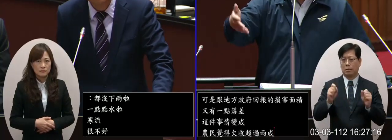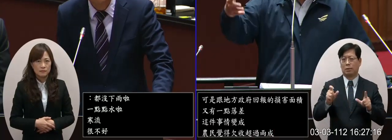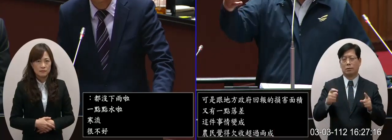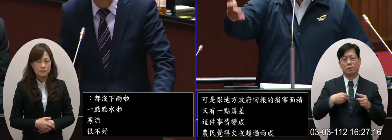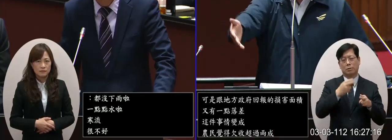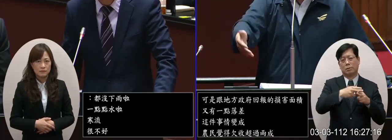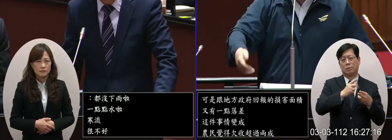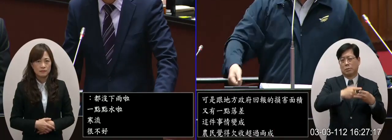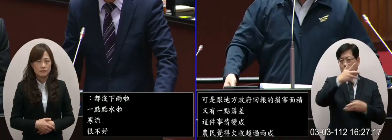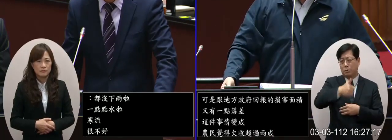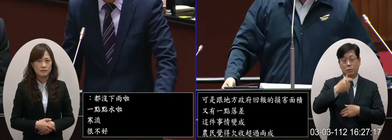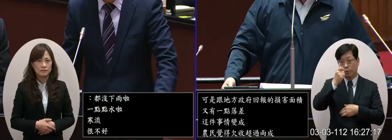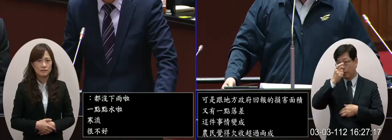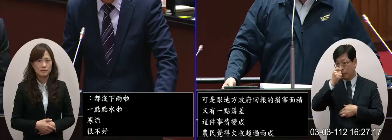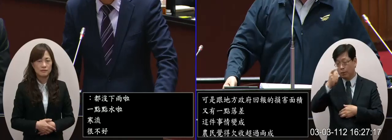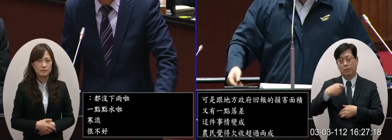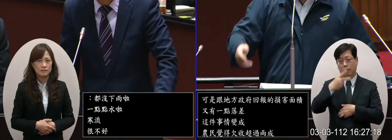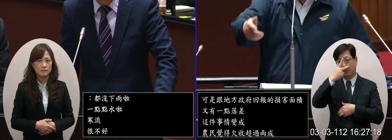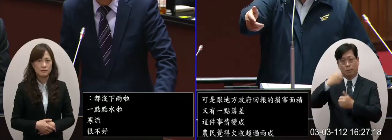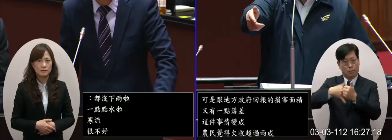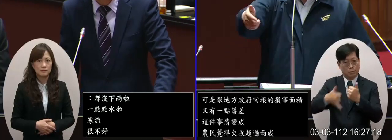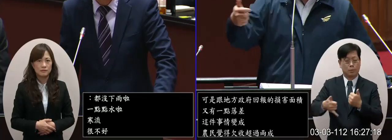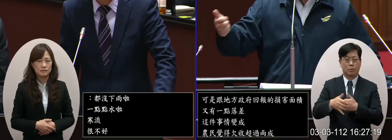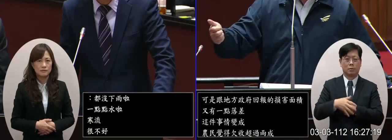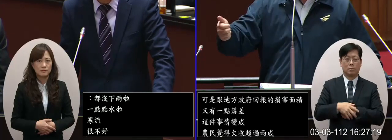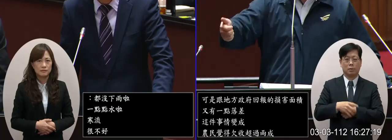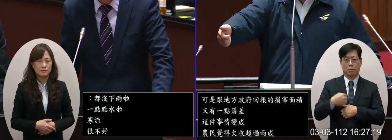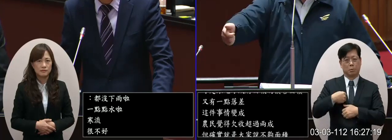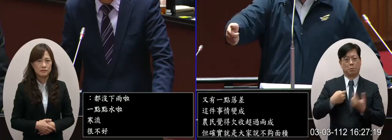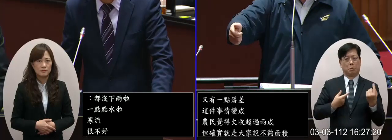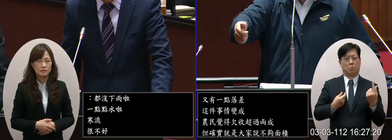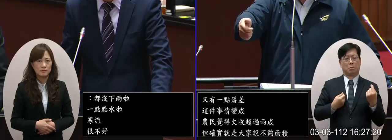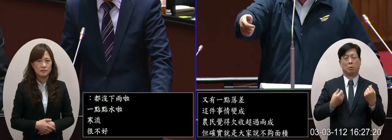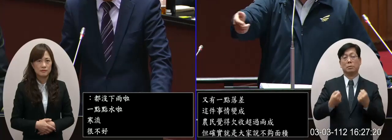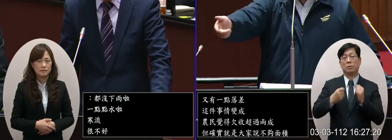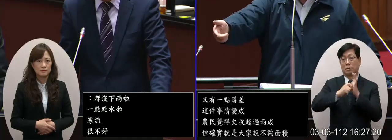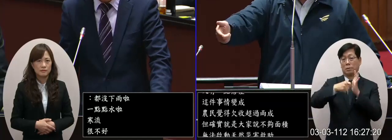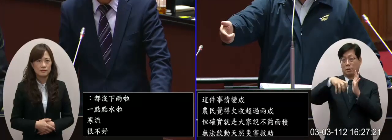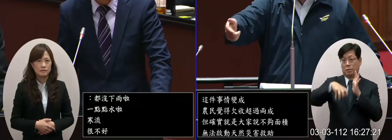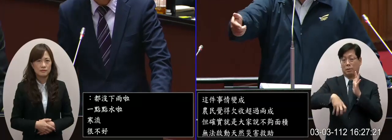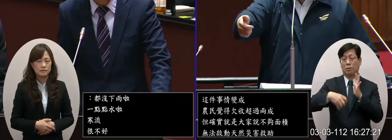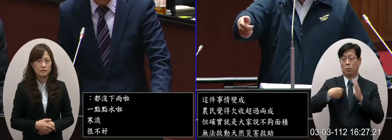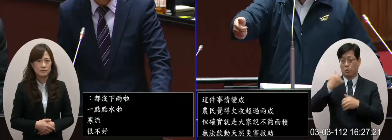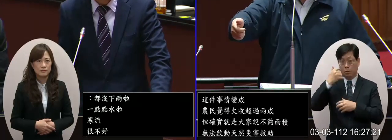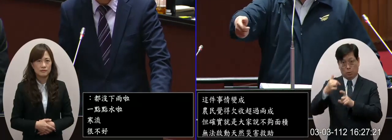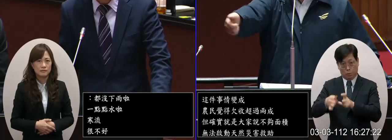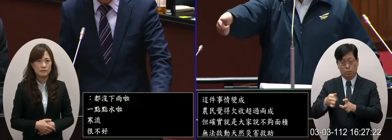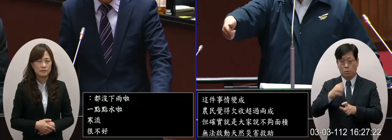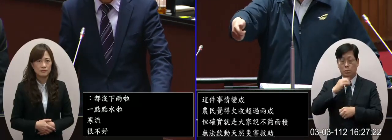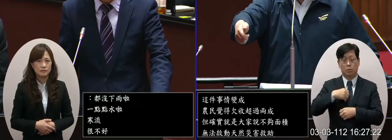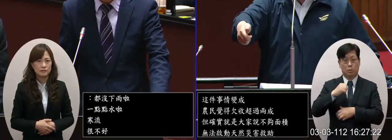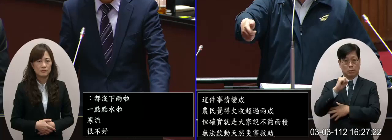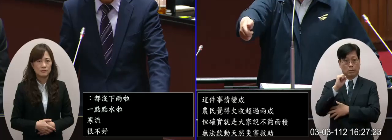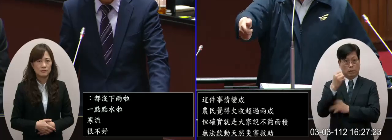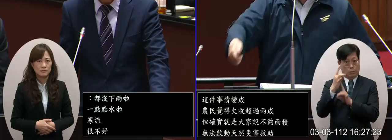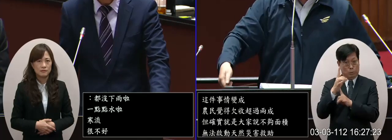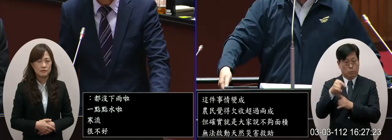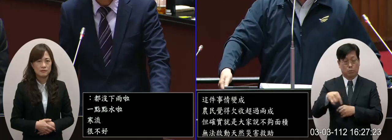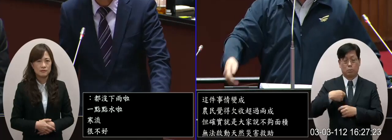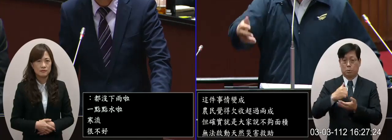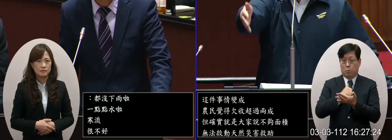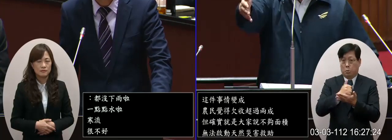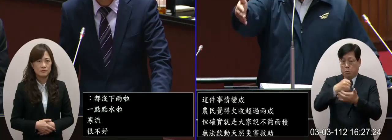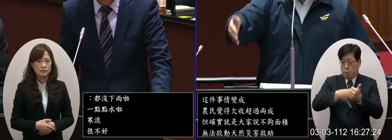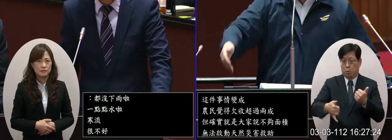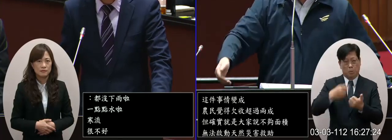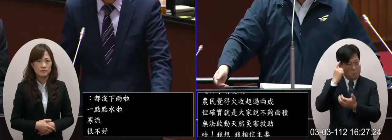相信主委包括台南賴會委員跟我一樣在嘉義我們在海區我們益主那裡的翁松軍